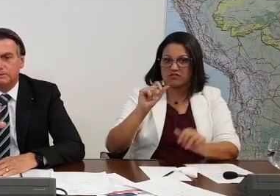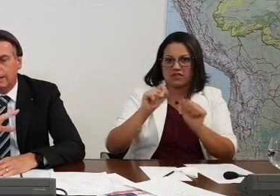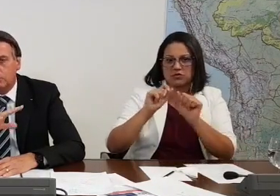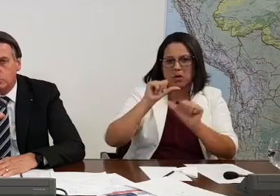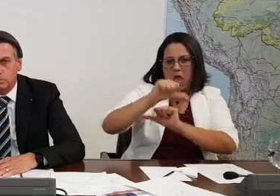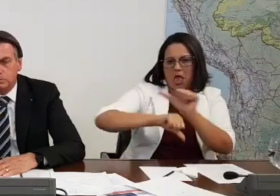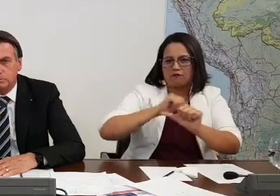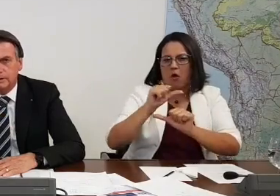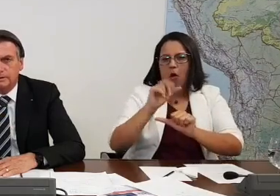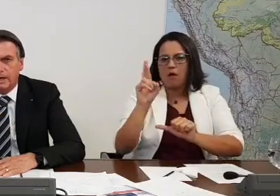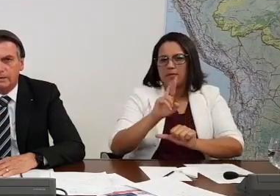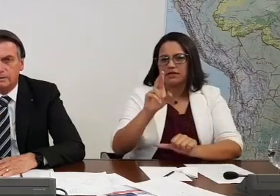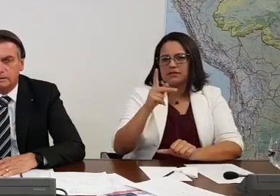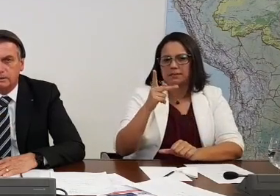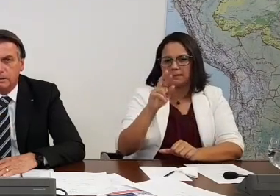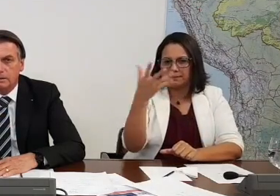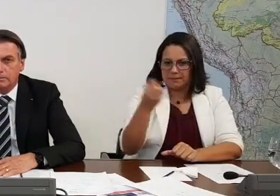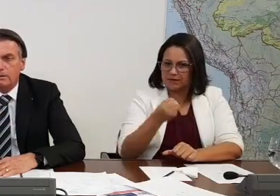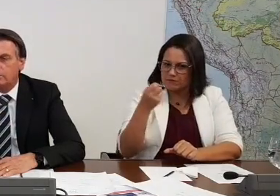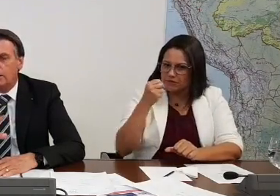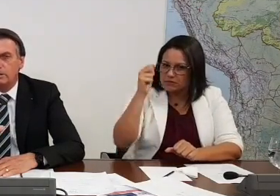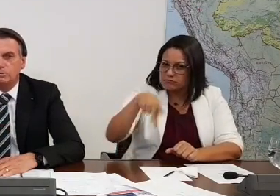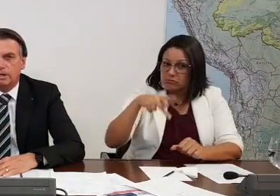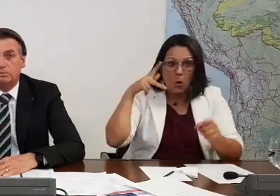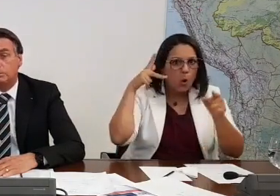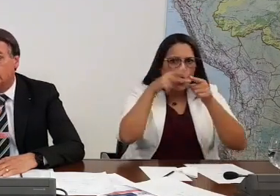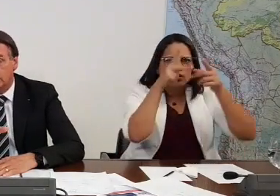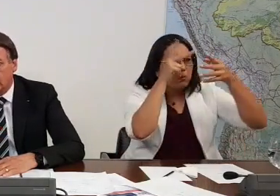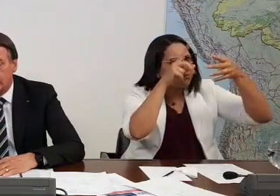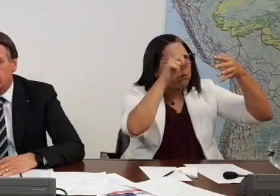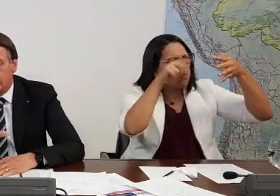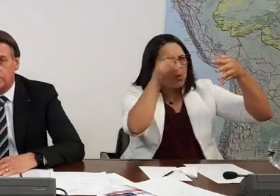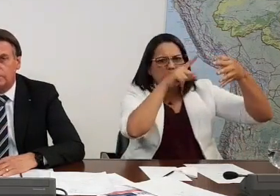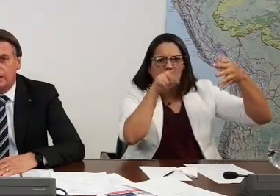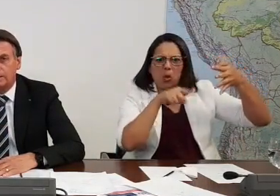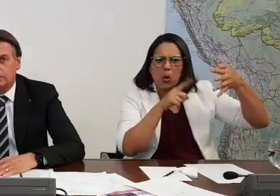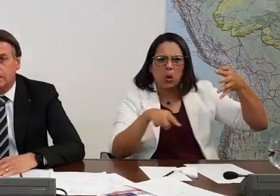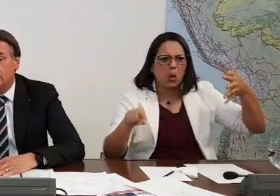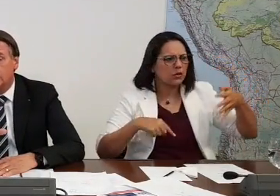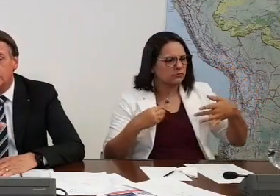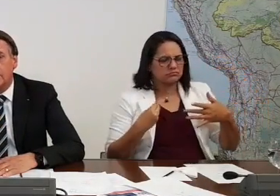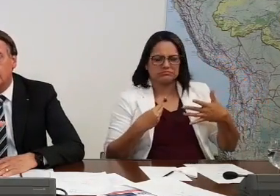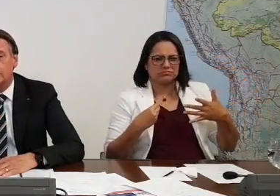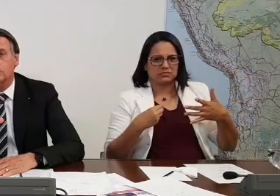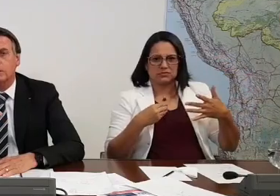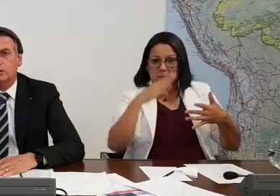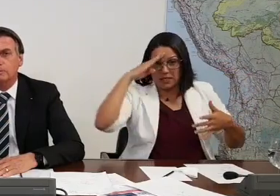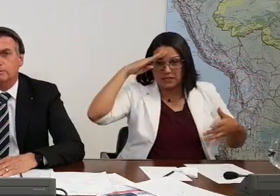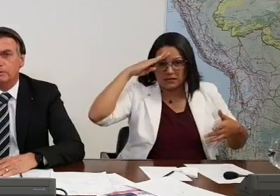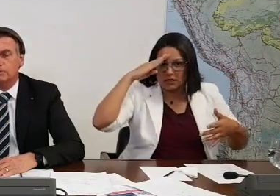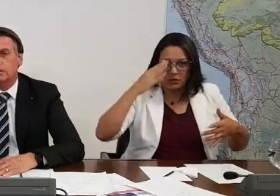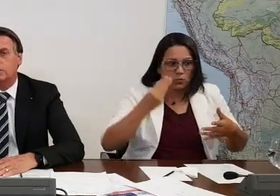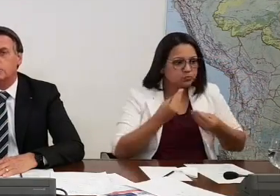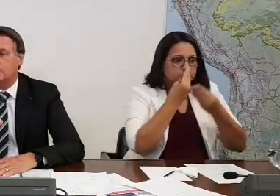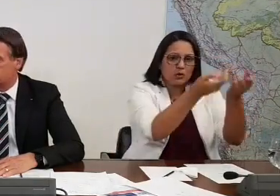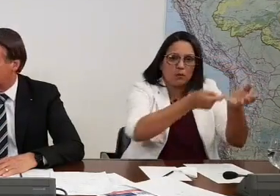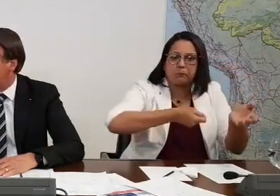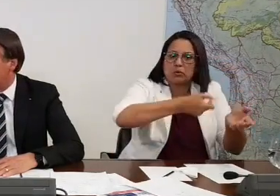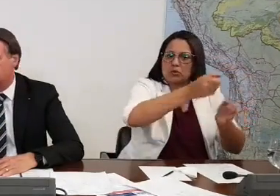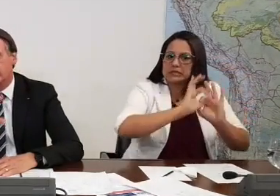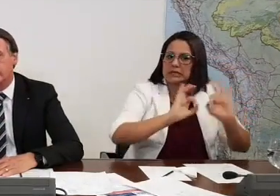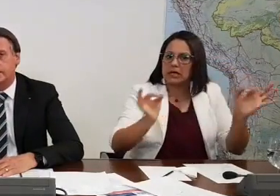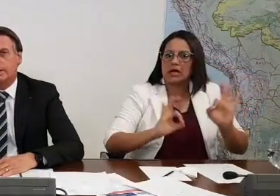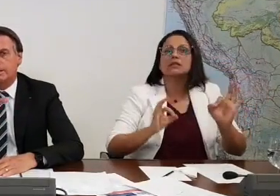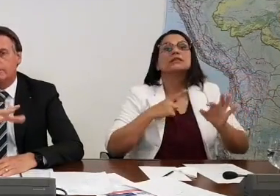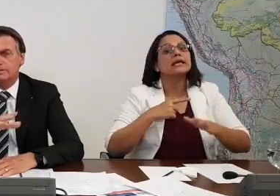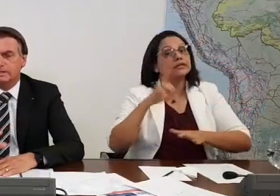Previdência. Tiraram tudo dos militares, está certo? Mas não deram nenhum direito. Nós não queremos direito nenhum mais, não. Não queremos os direitos previstos no artigo 7º da